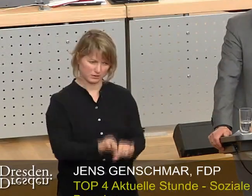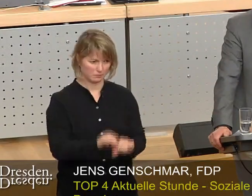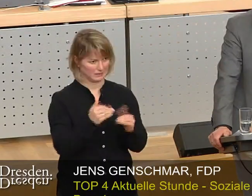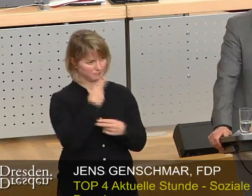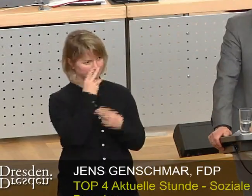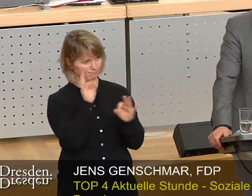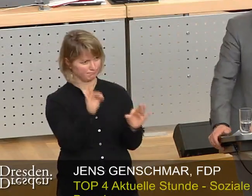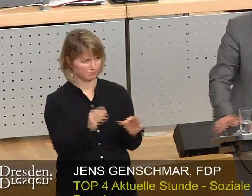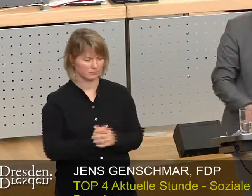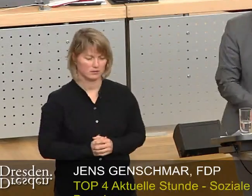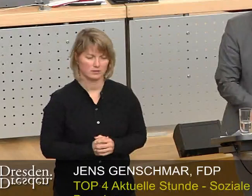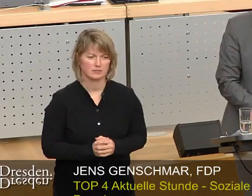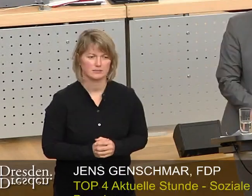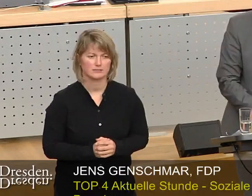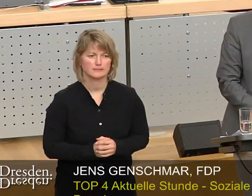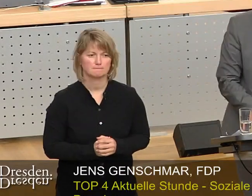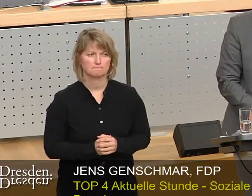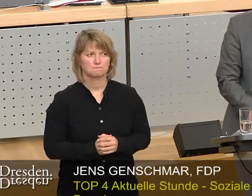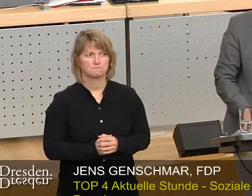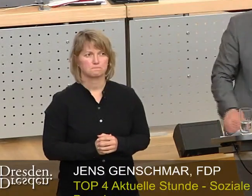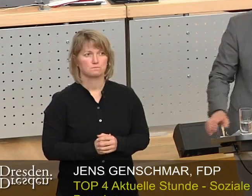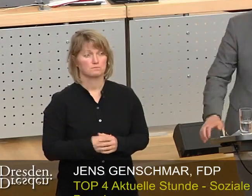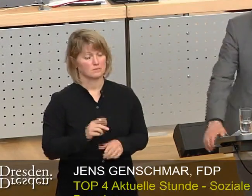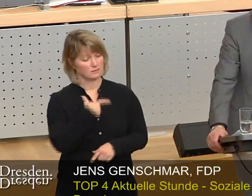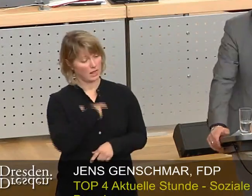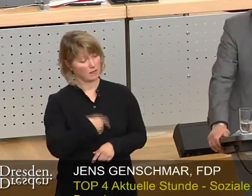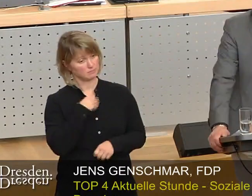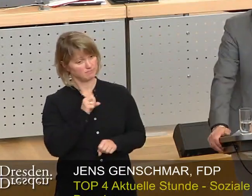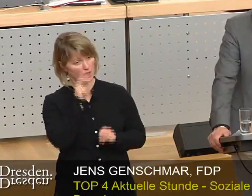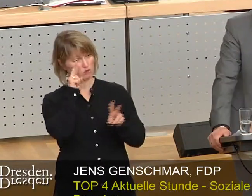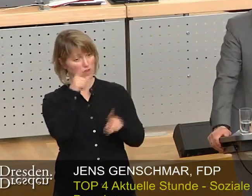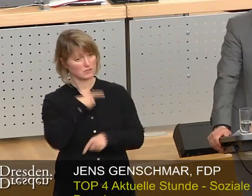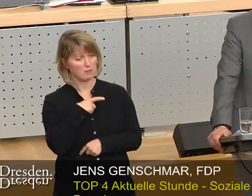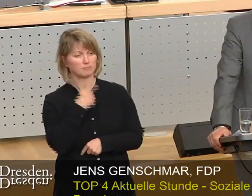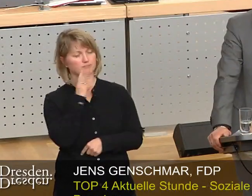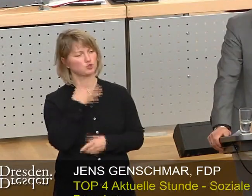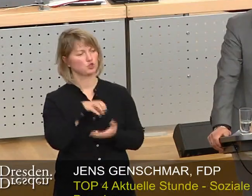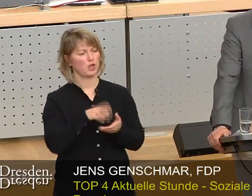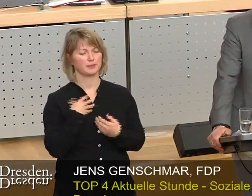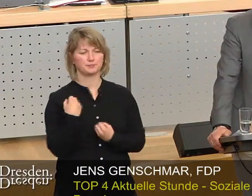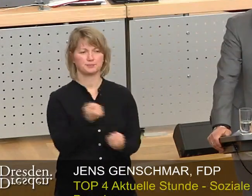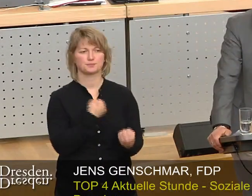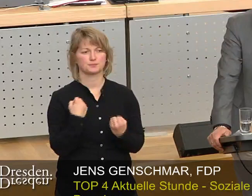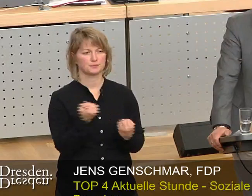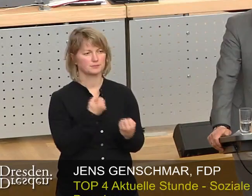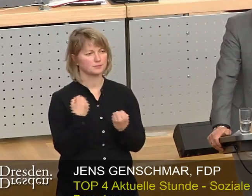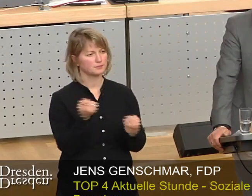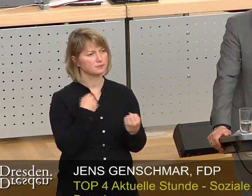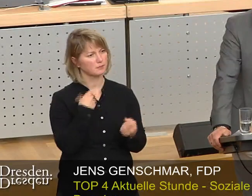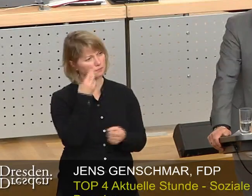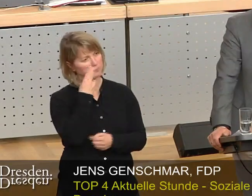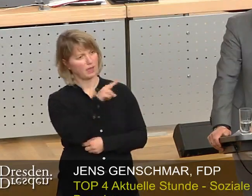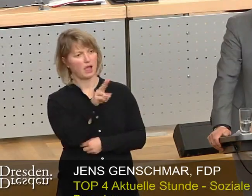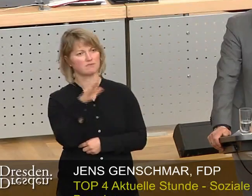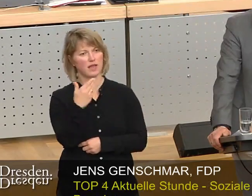heute. Wenn man als aufmerksamer Bürger durch unsere fantastische Stadt fährt, bemerkt man auch mit